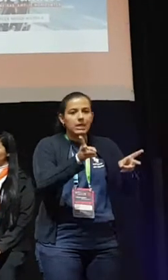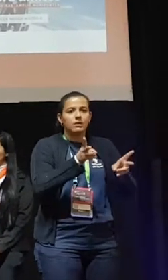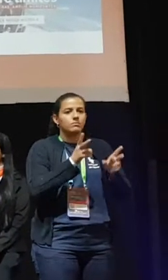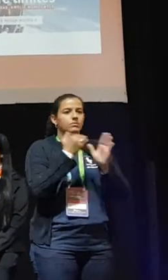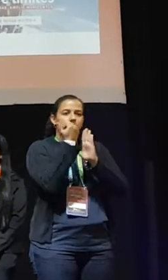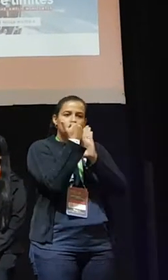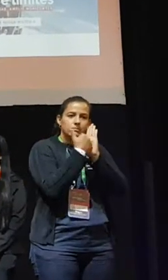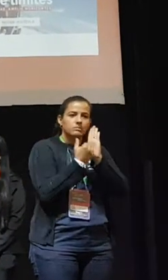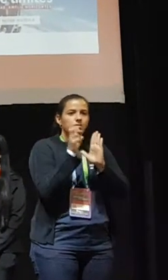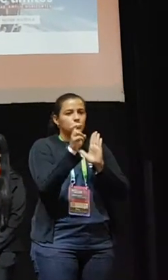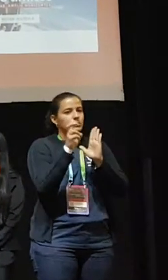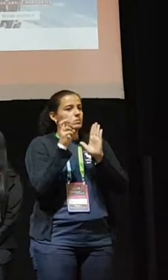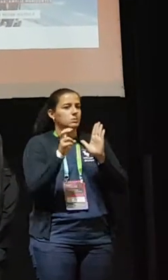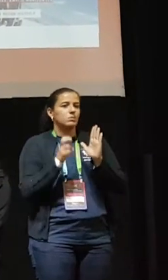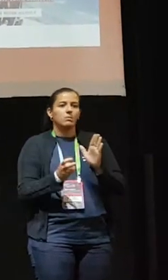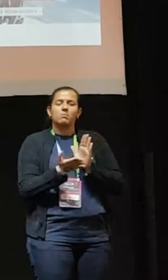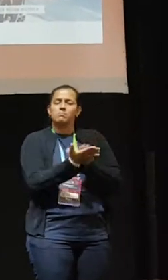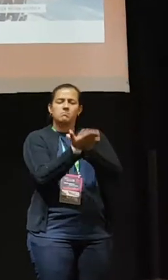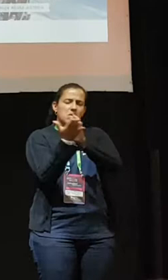Então, parabéns.